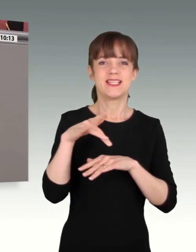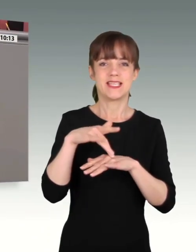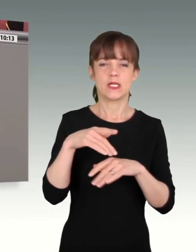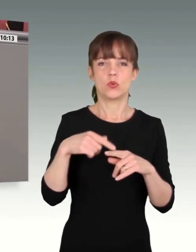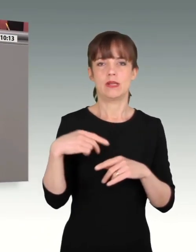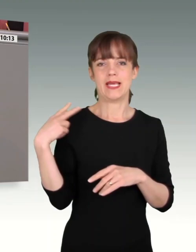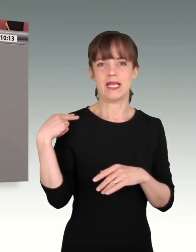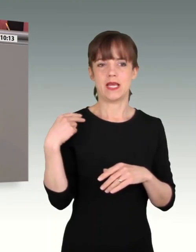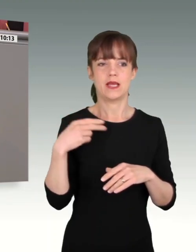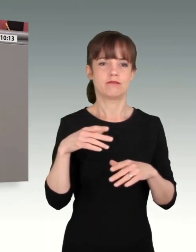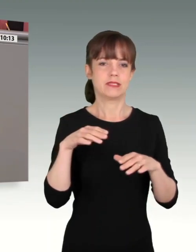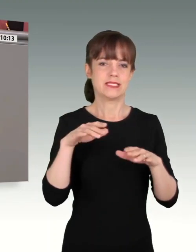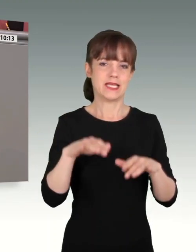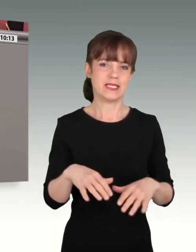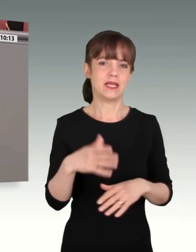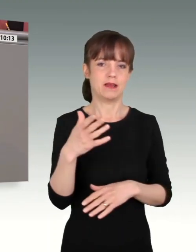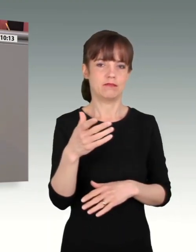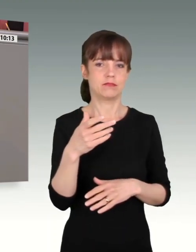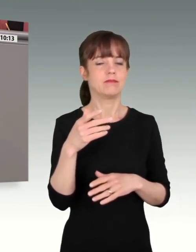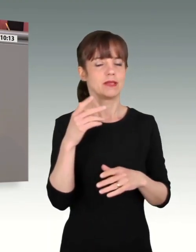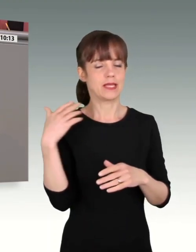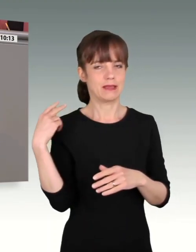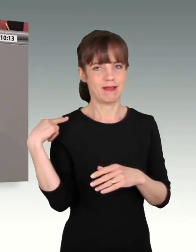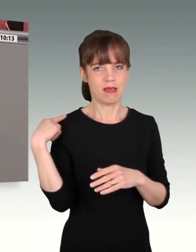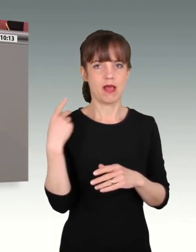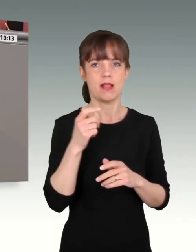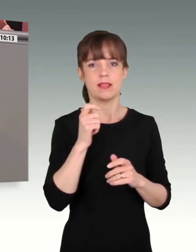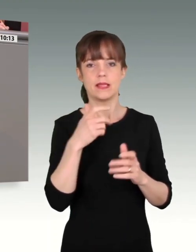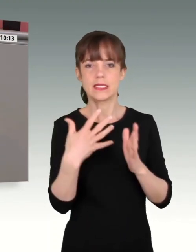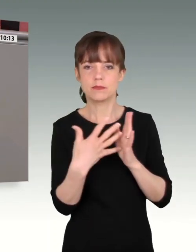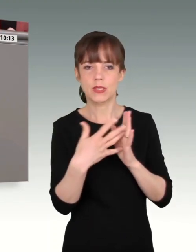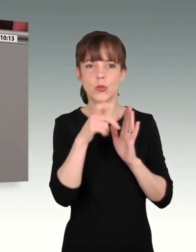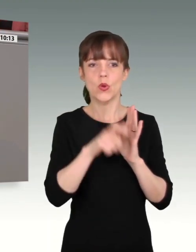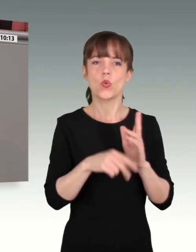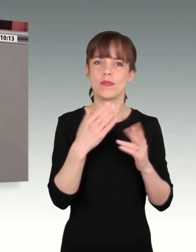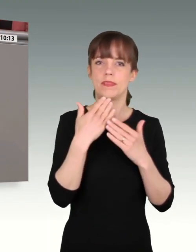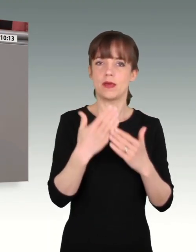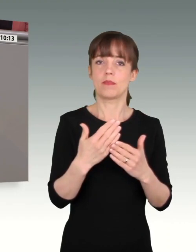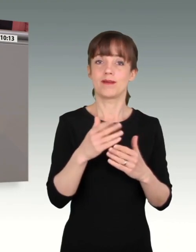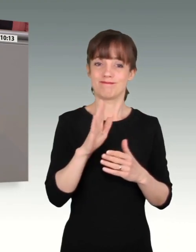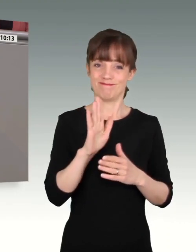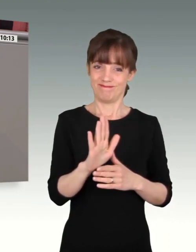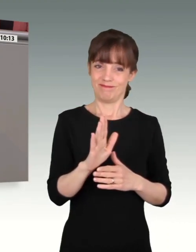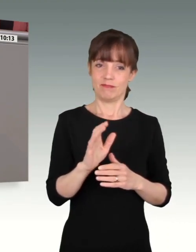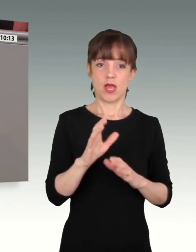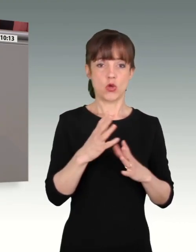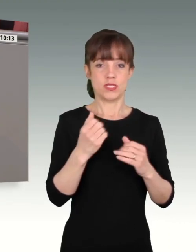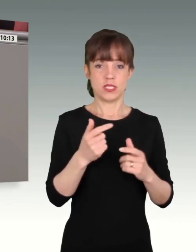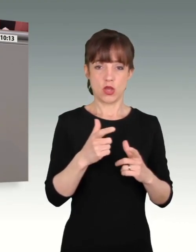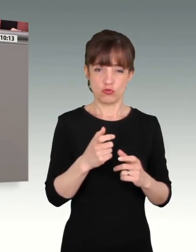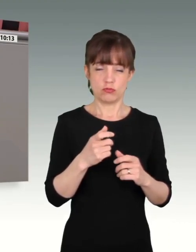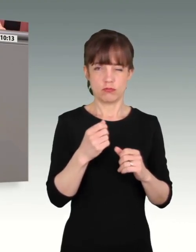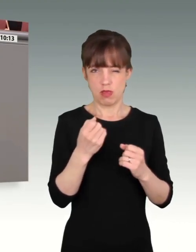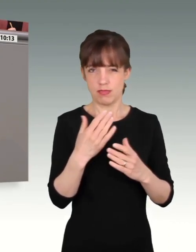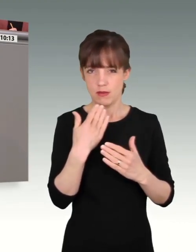dankbar, auch dem Haushaltsausschuss natürlich, dass Sie als eine der ersten Entscheidungen in dieser Wahlperiode ganz klar gemacht haben, es wird keinen